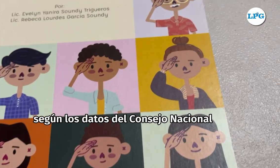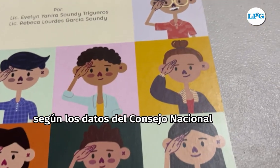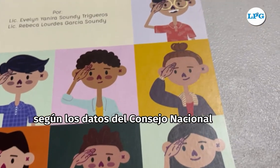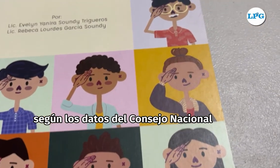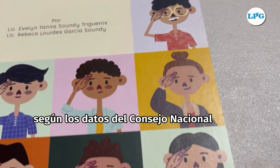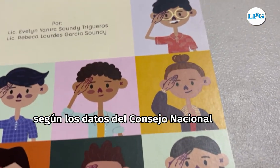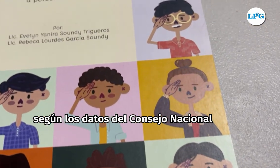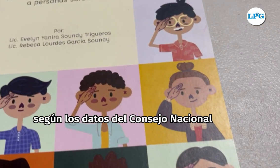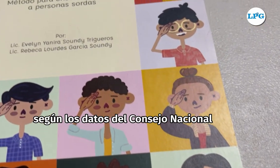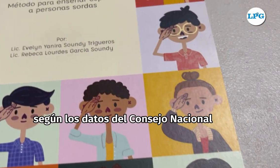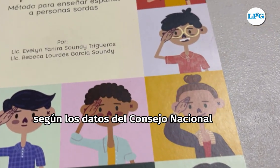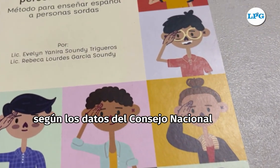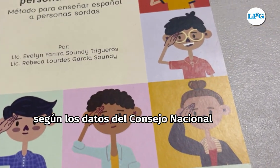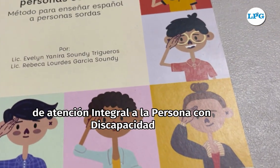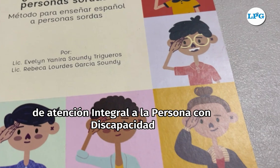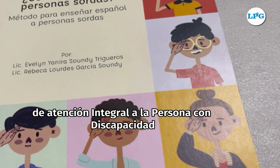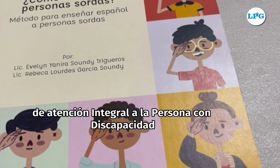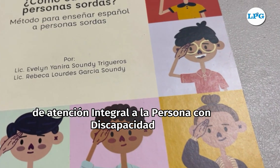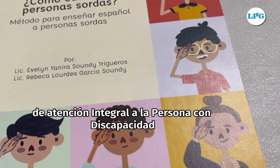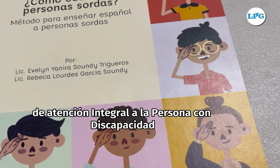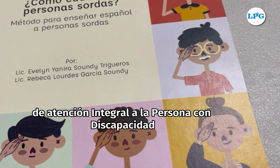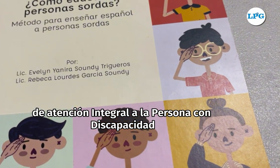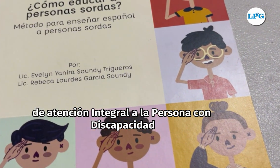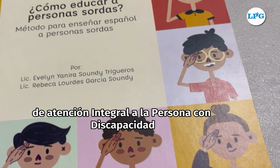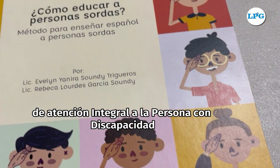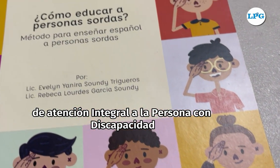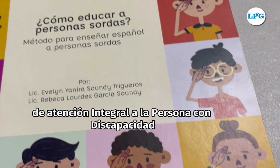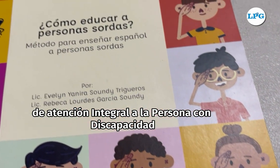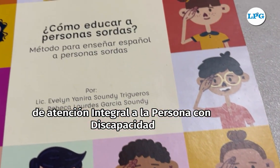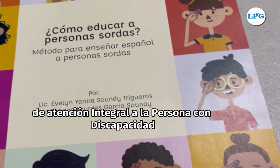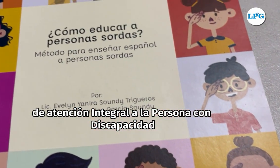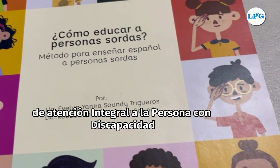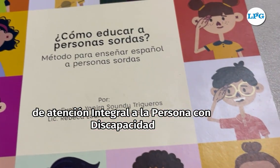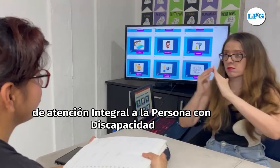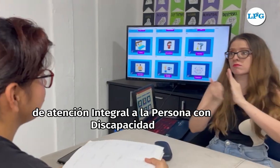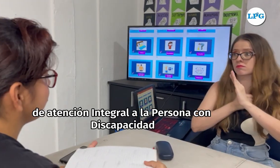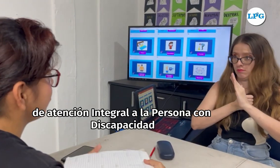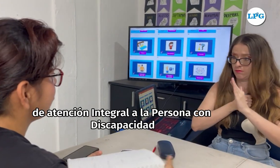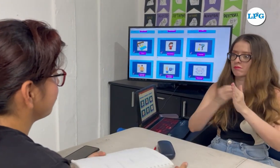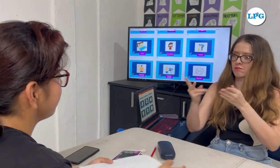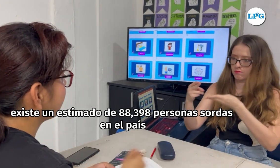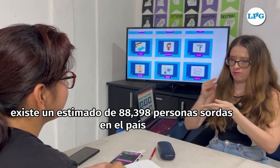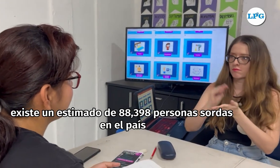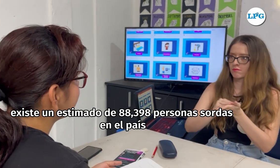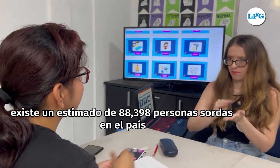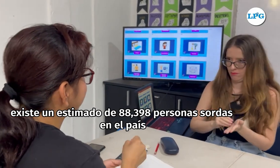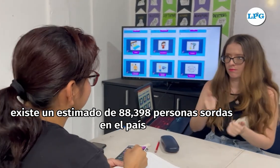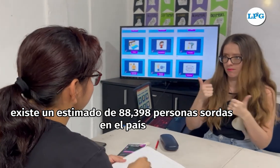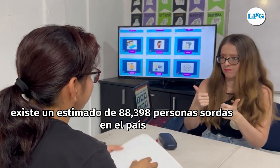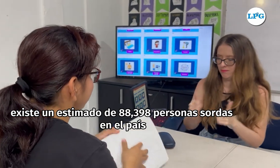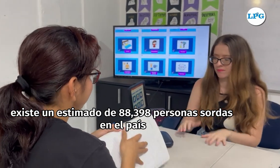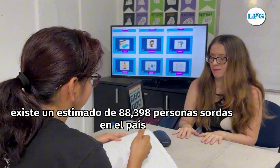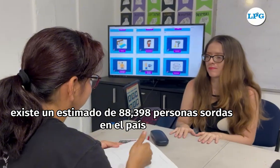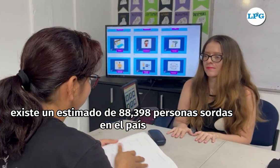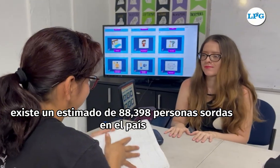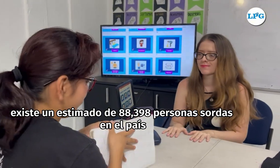datos del Consejo Nacional de Atención Integral a la Persona con Discapacidad, existe un estimado de 88